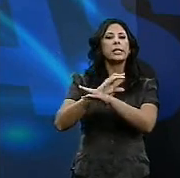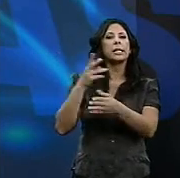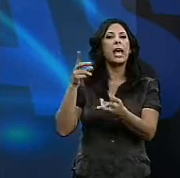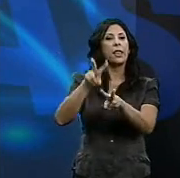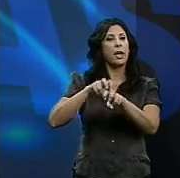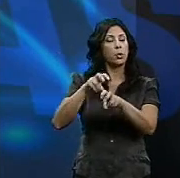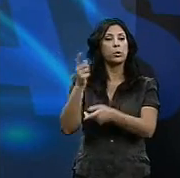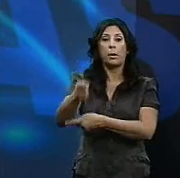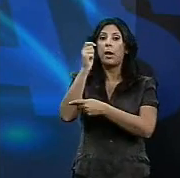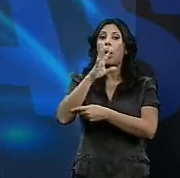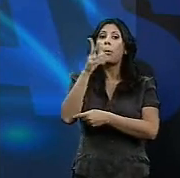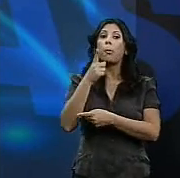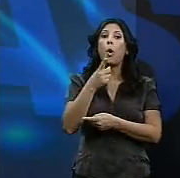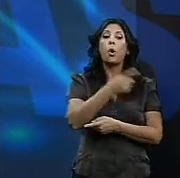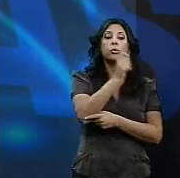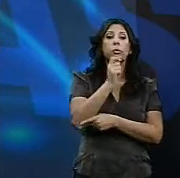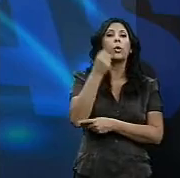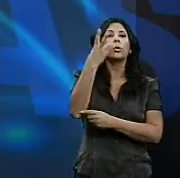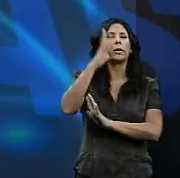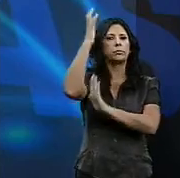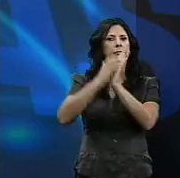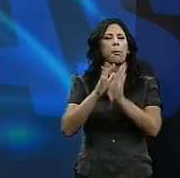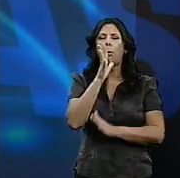por el recorte del cupo de captura de las almadravas.